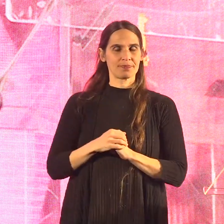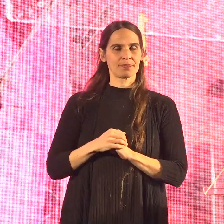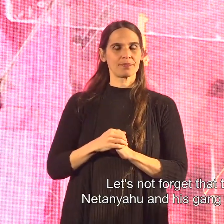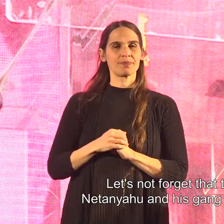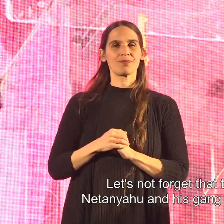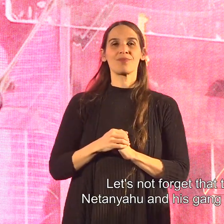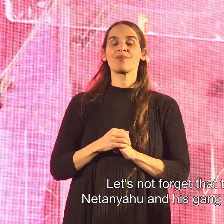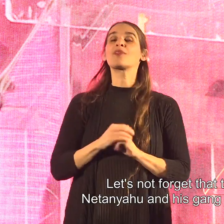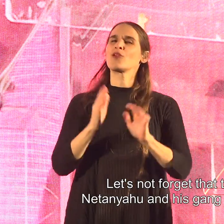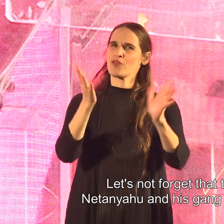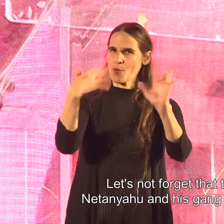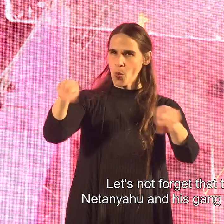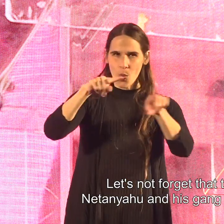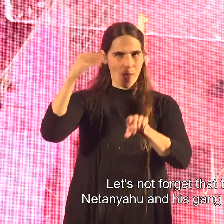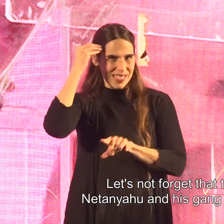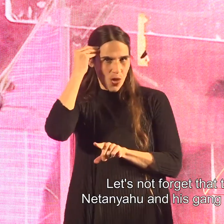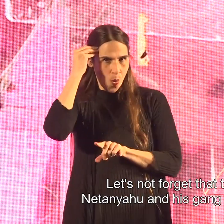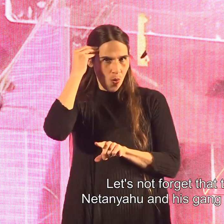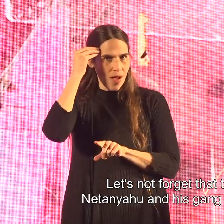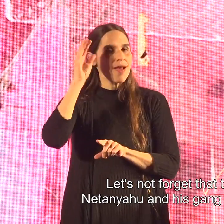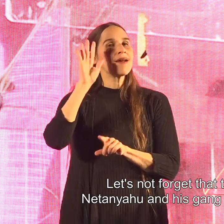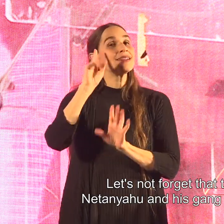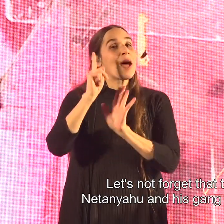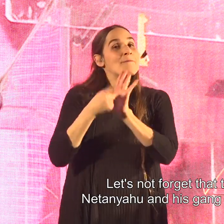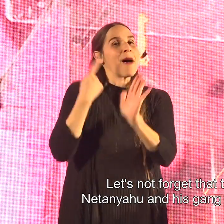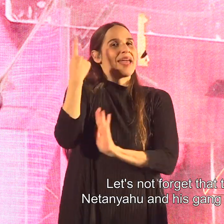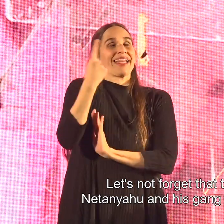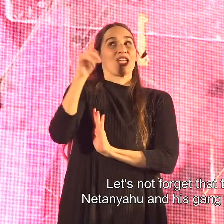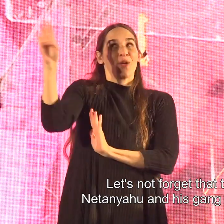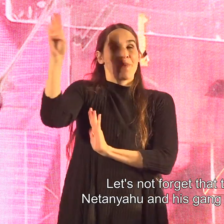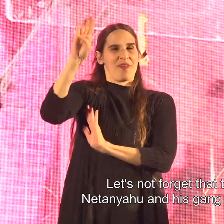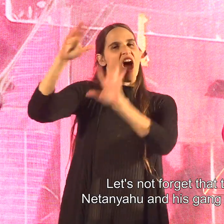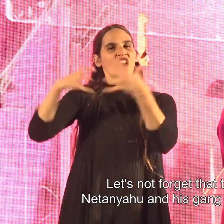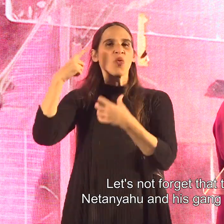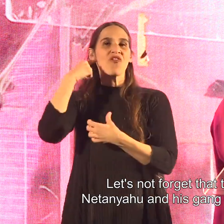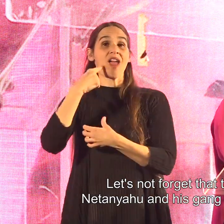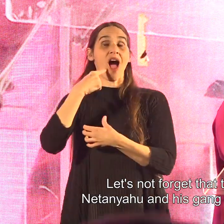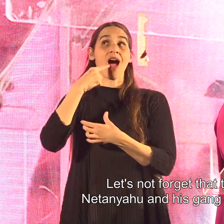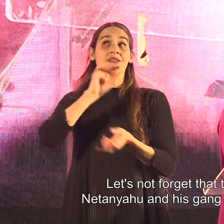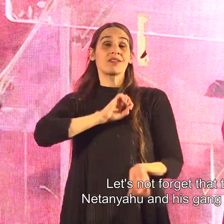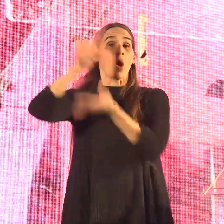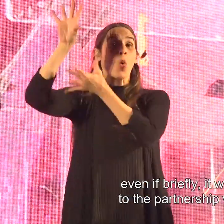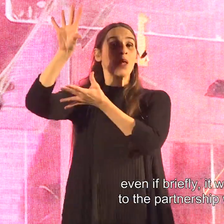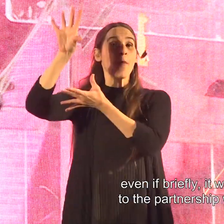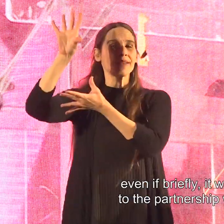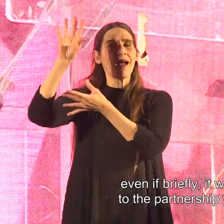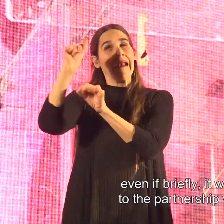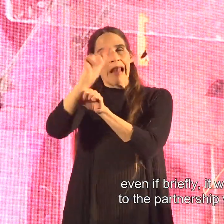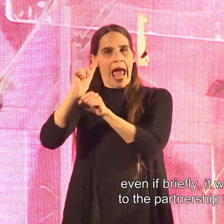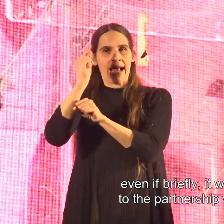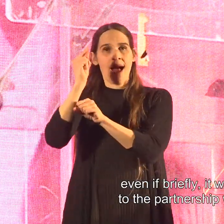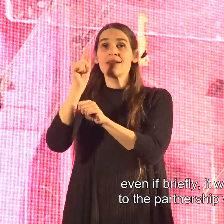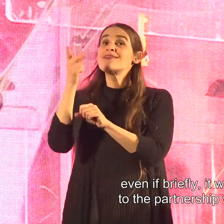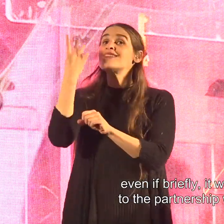ובואו נזכור שגם הפעם היחידה שנתניהו וכנופייתו נזרקו הביתה גם אם לרגע